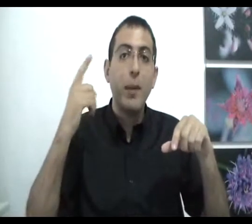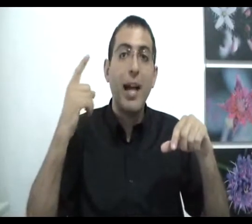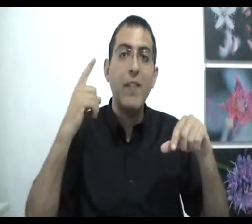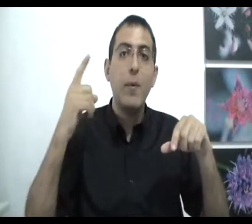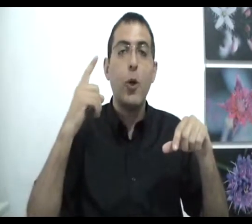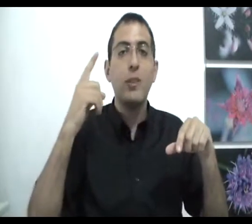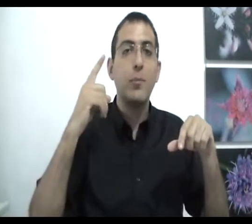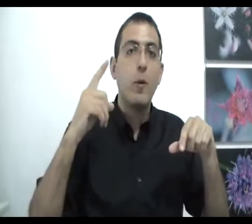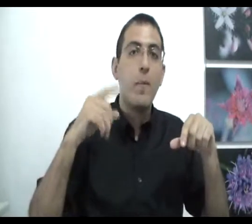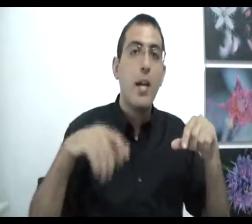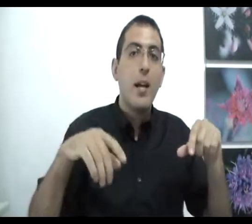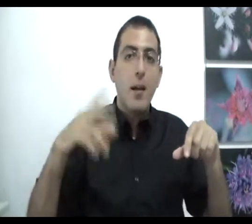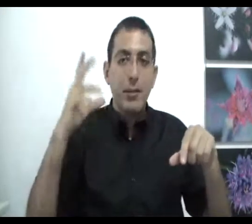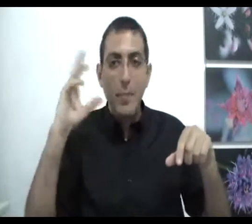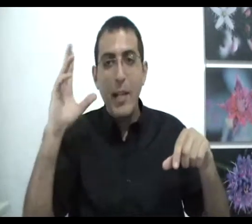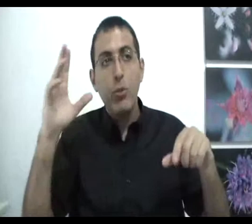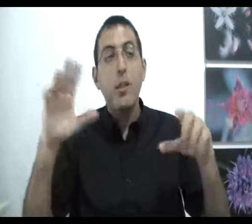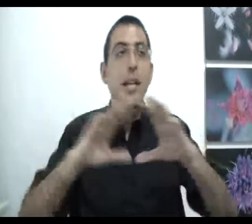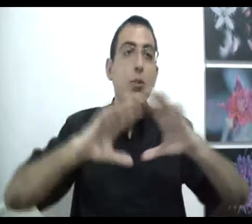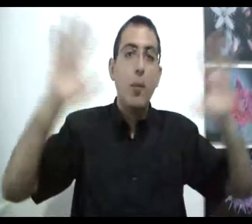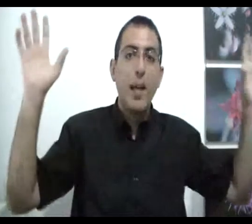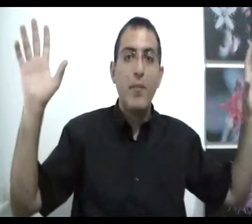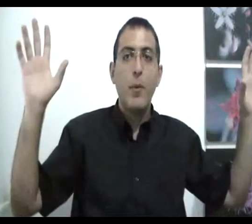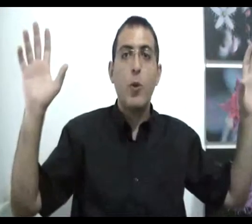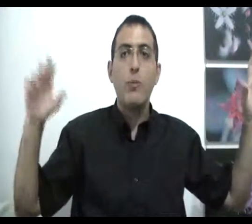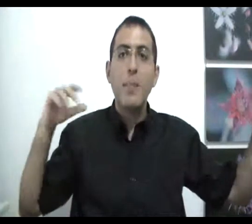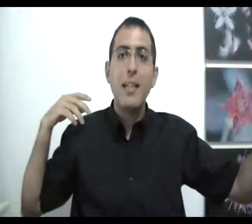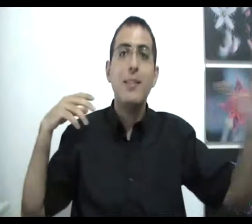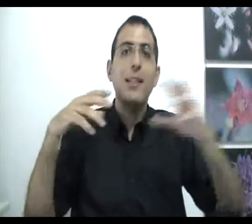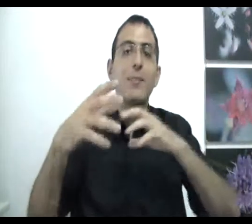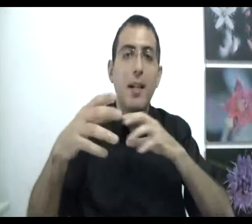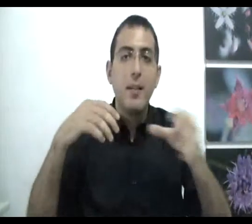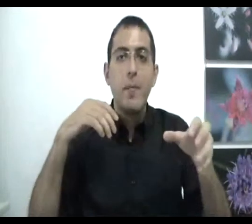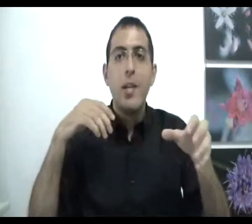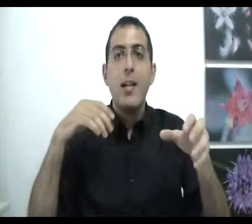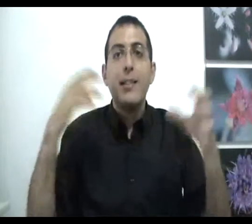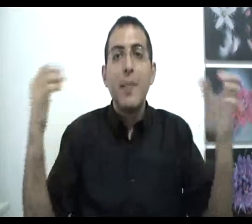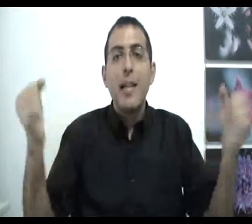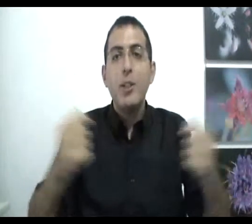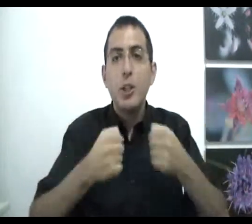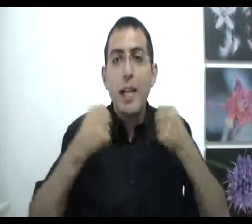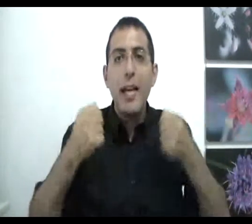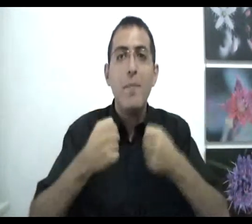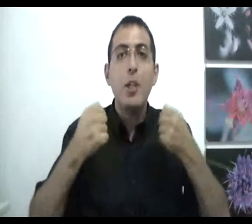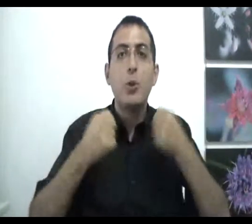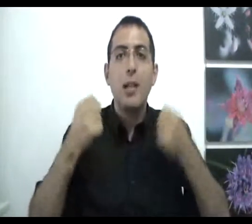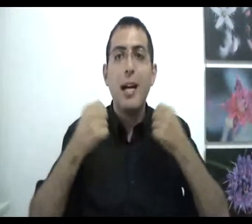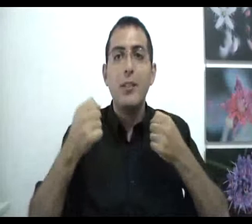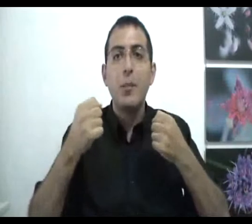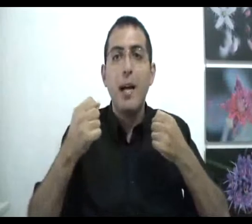מרחב המקום עצמו דמיין אותו, דמיין את כל מרחב המקום דמיין את ציר הזמן דמיין ששניהם ישות אחת שבה